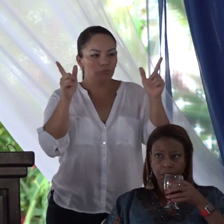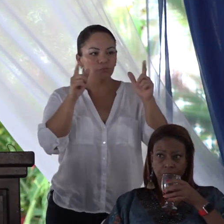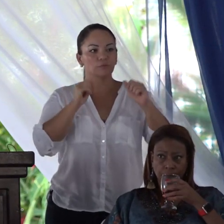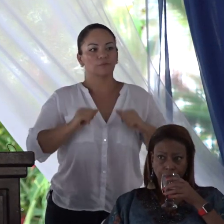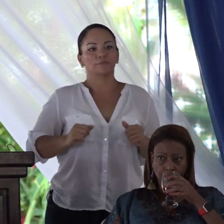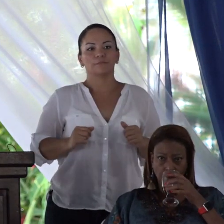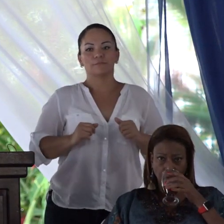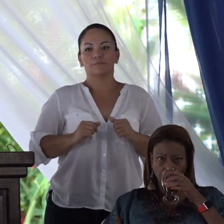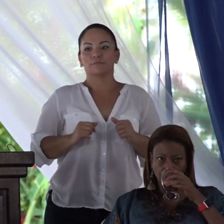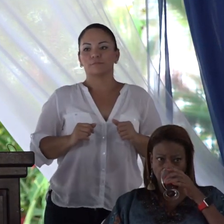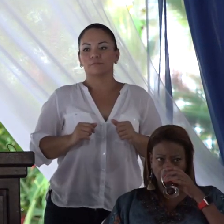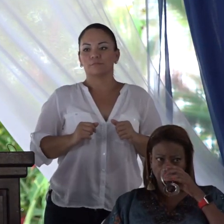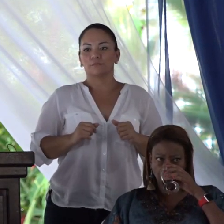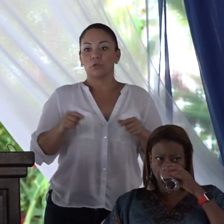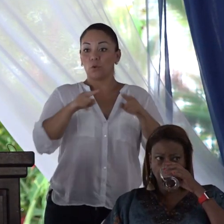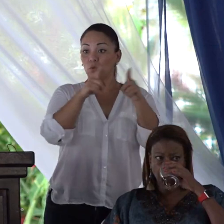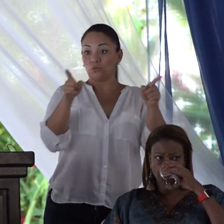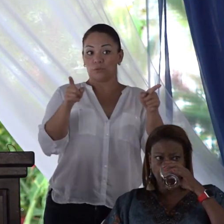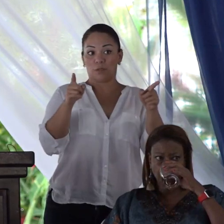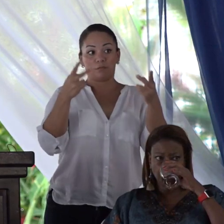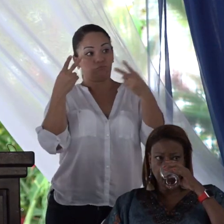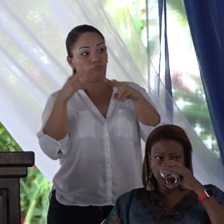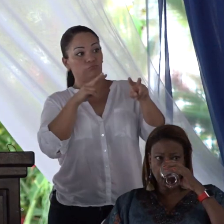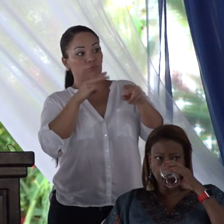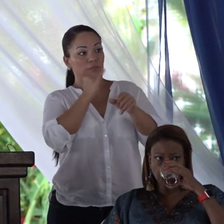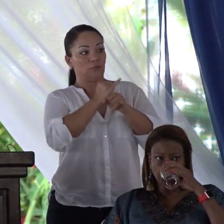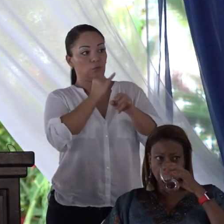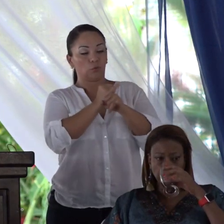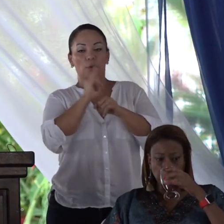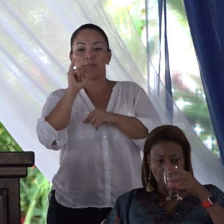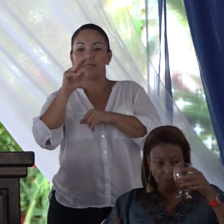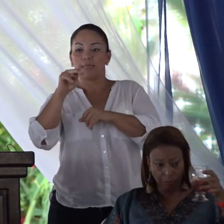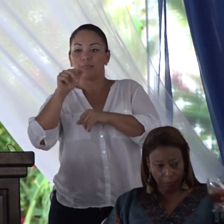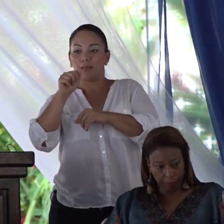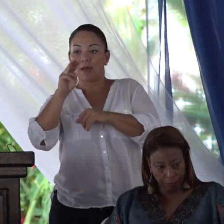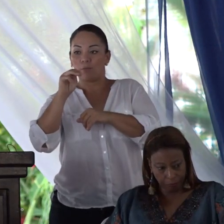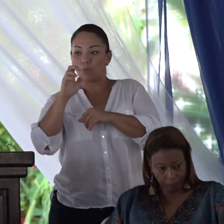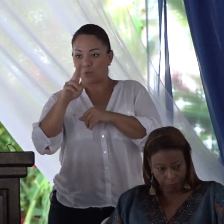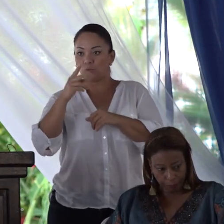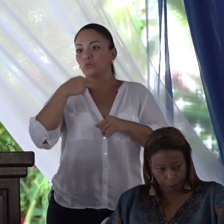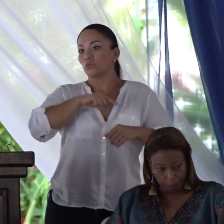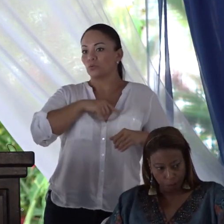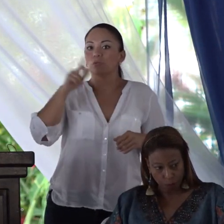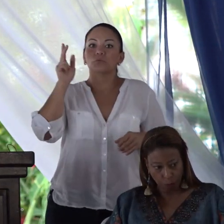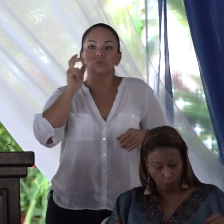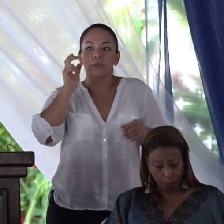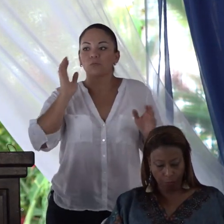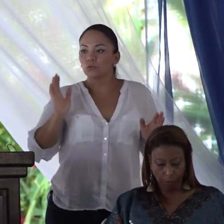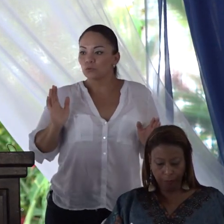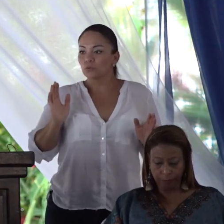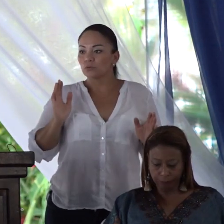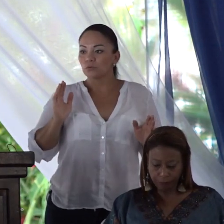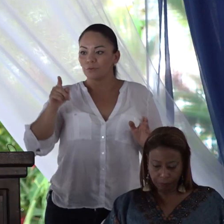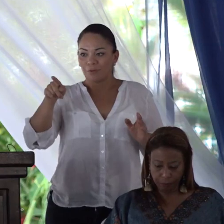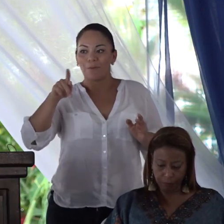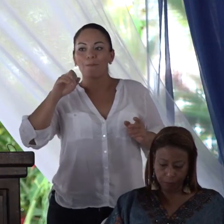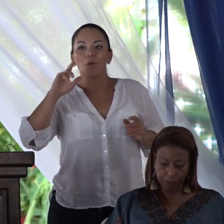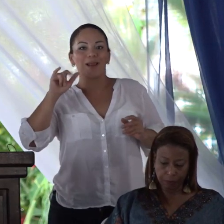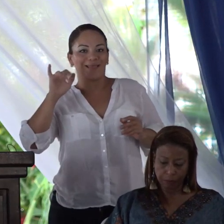que vieron en el INAMO, según oímos a doña Polet,